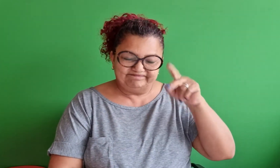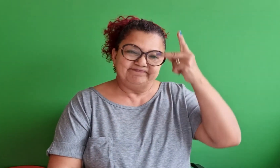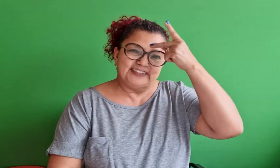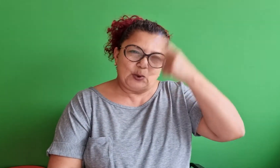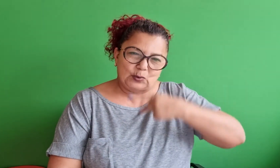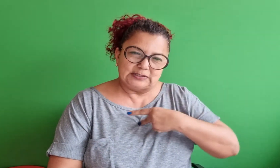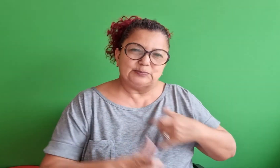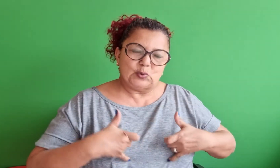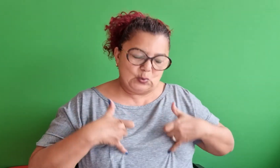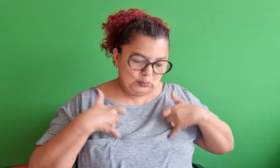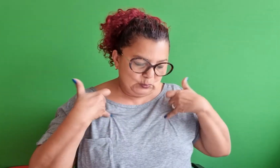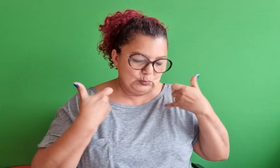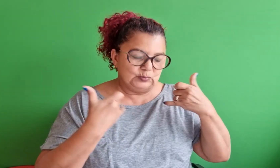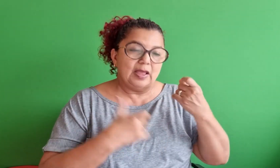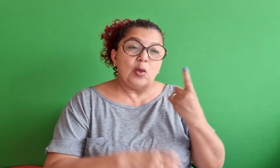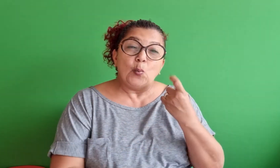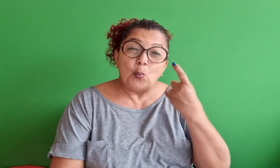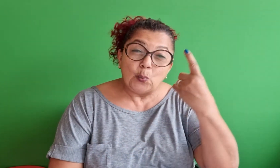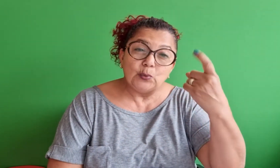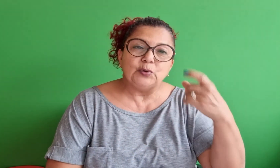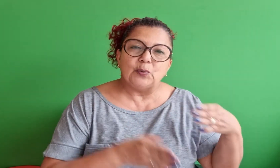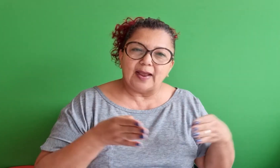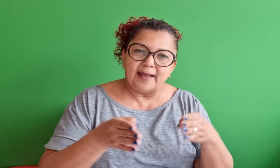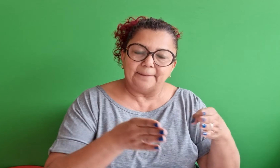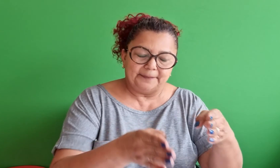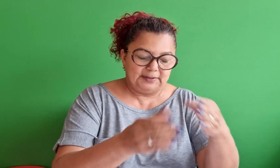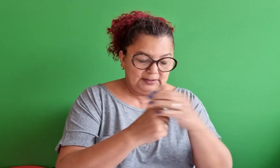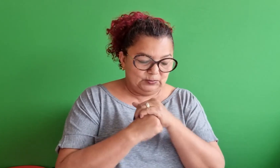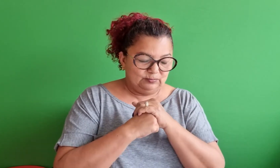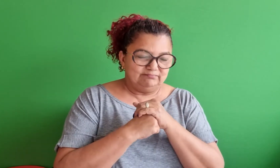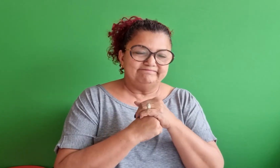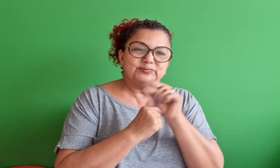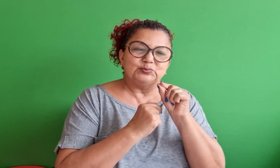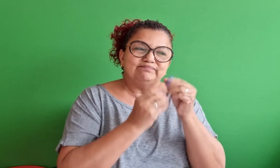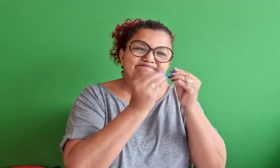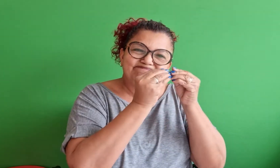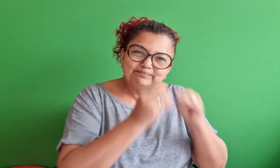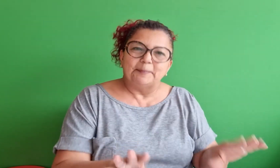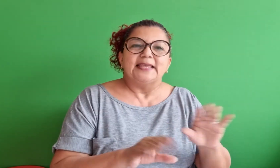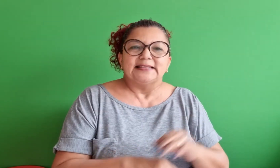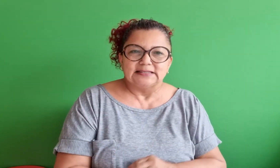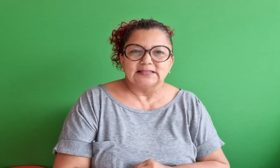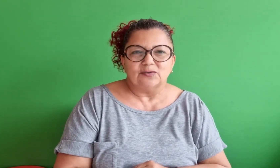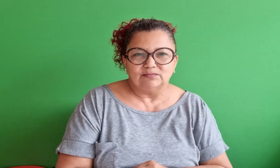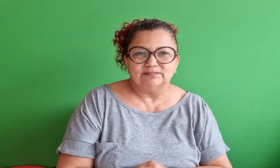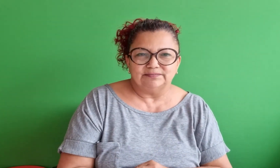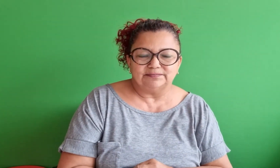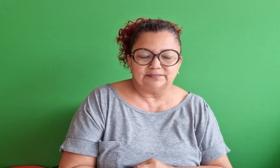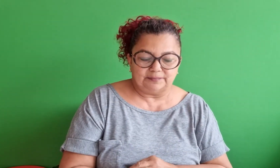que tem o egoísmo, o orgulho, é o único caminho para a perdição.